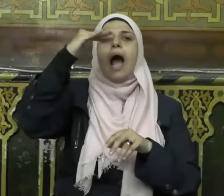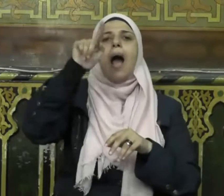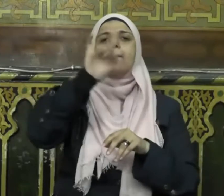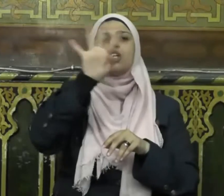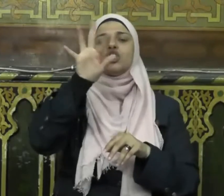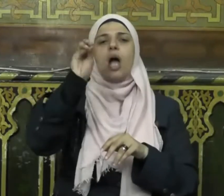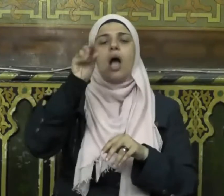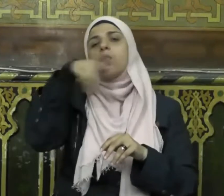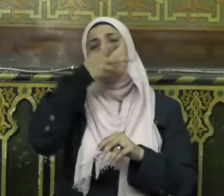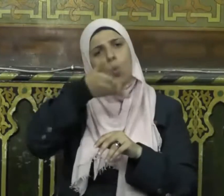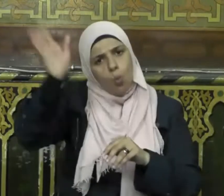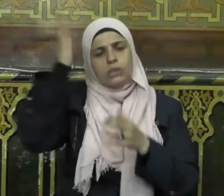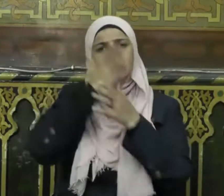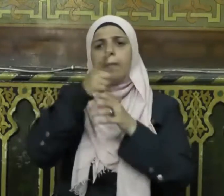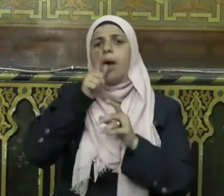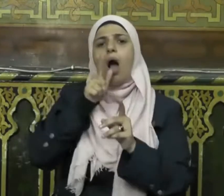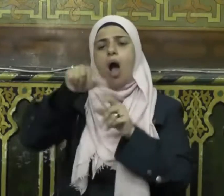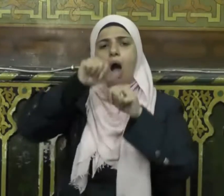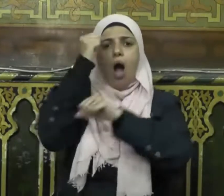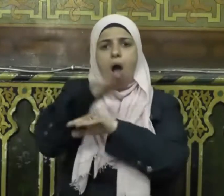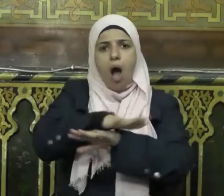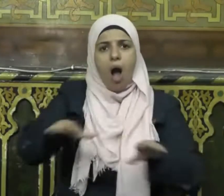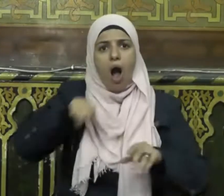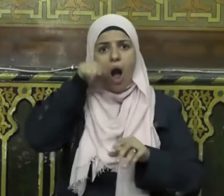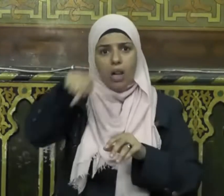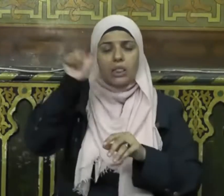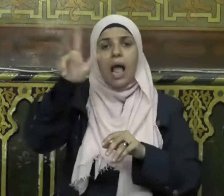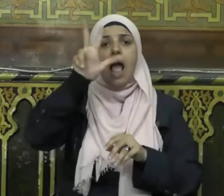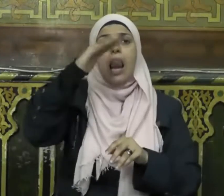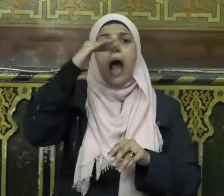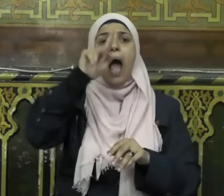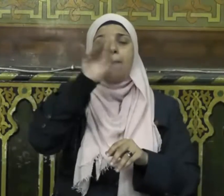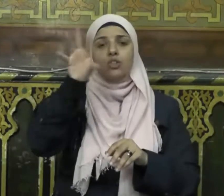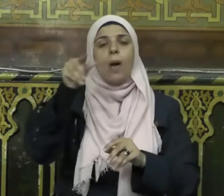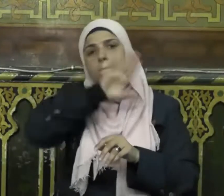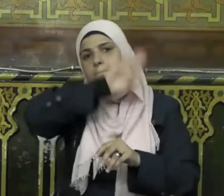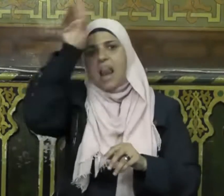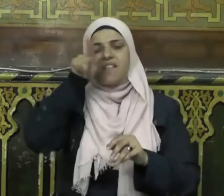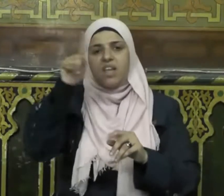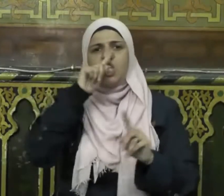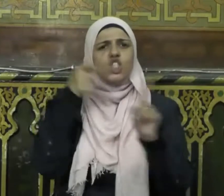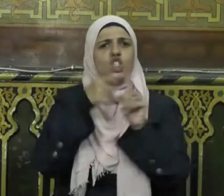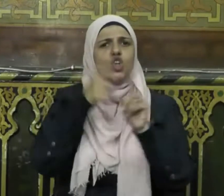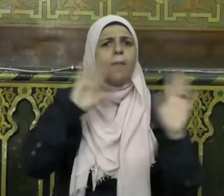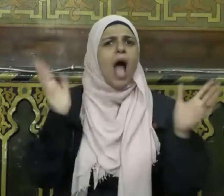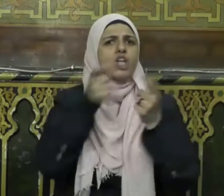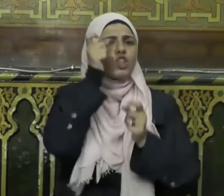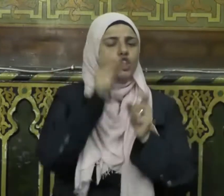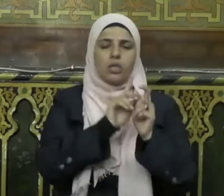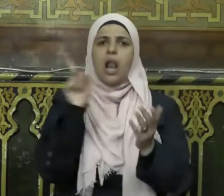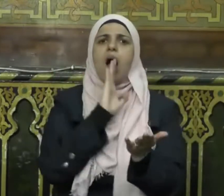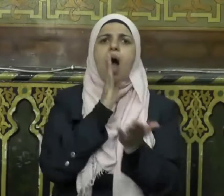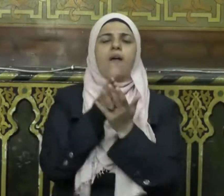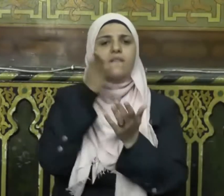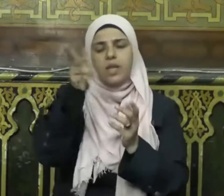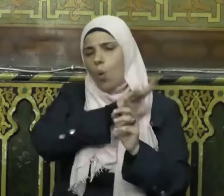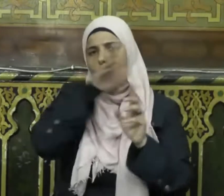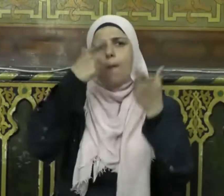قائلا إن بأرض الحبشة ملكا لا يظلم عنده أحد فالحقوا ببلاده